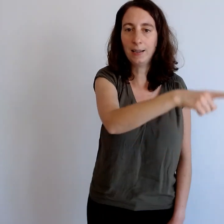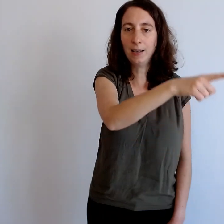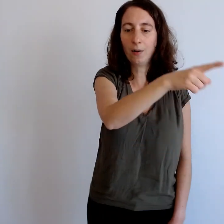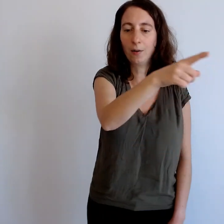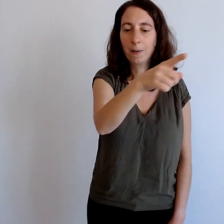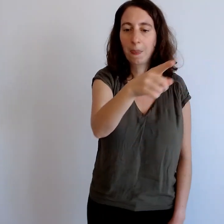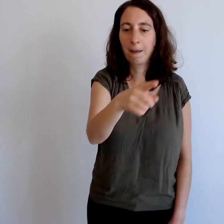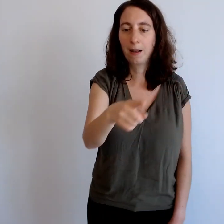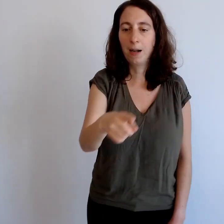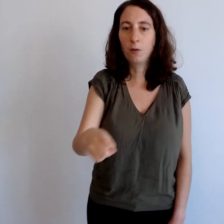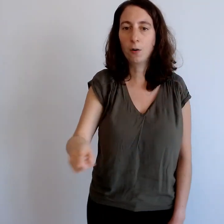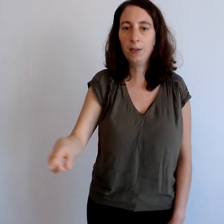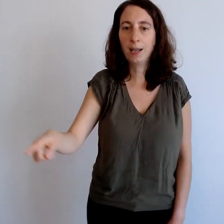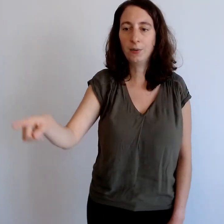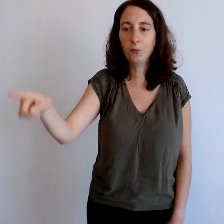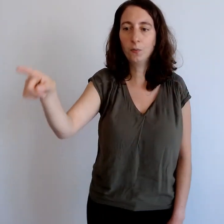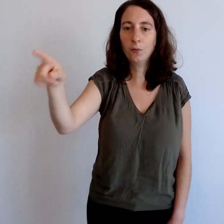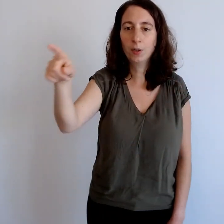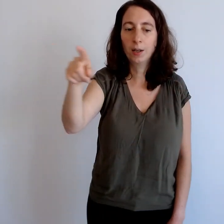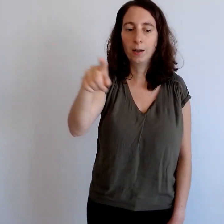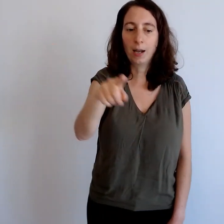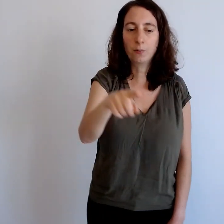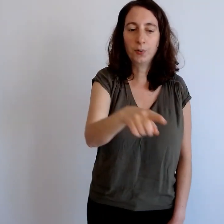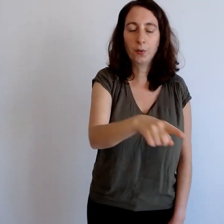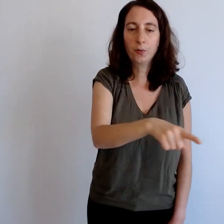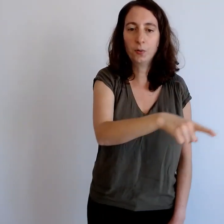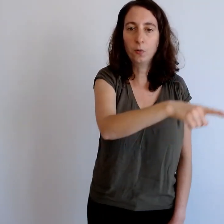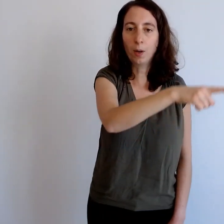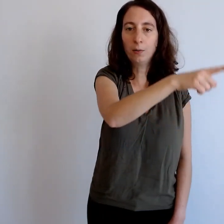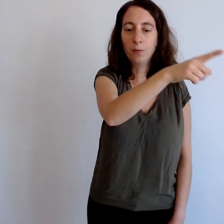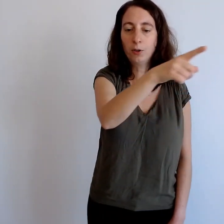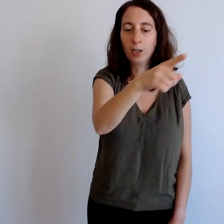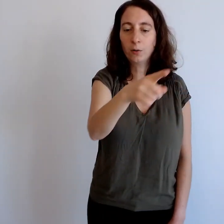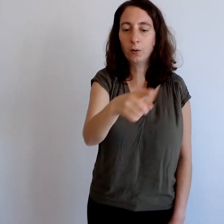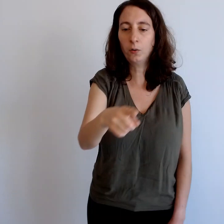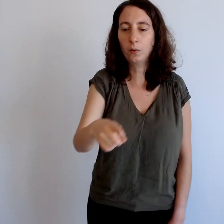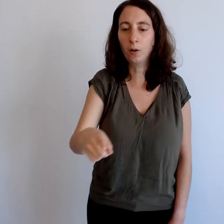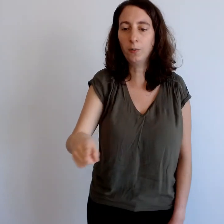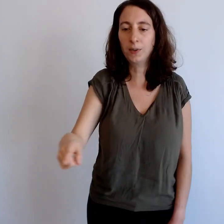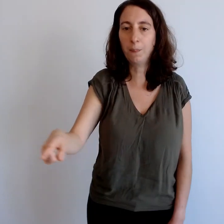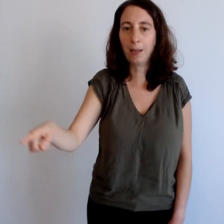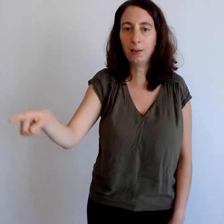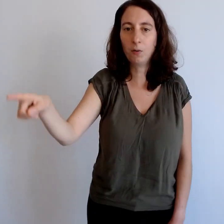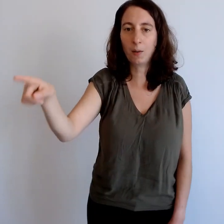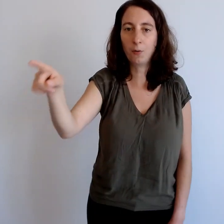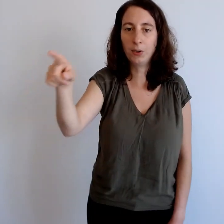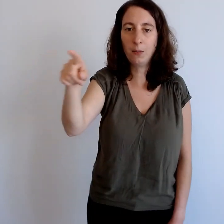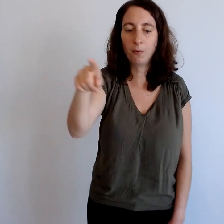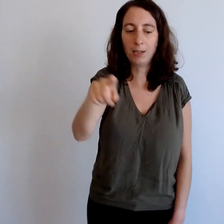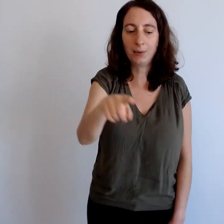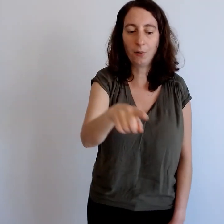-dire la coordination, la conscience droite-gauche, dans notre corps, donc c'est particulièrement utile pour les enfants.